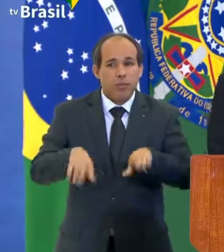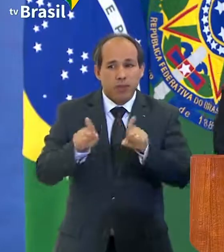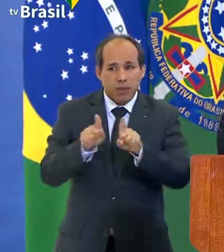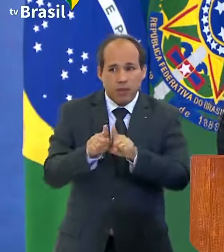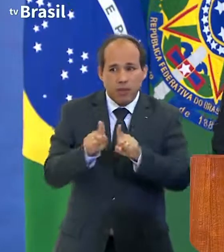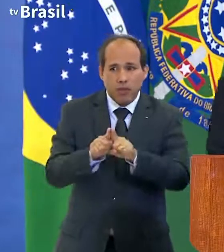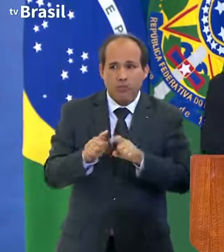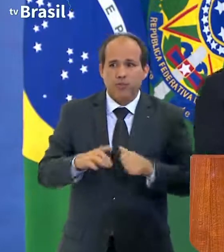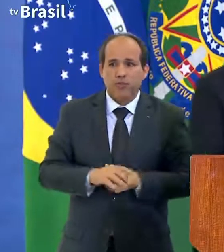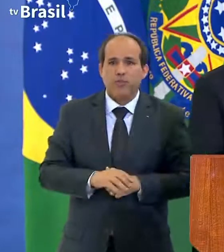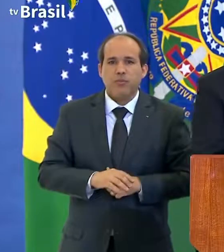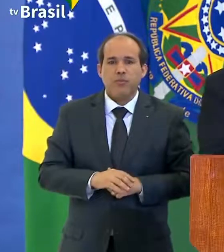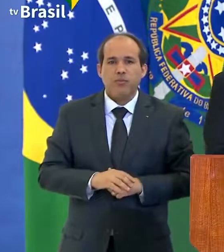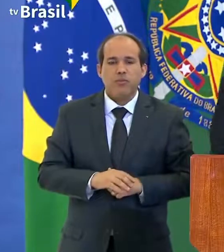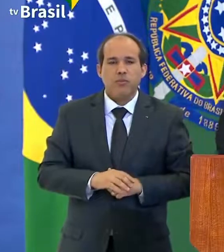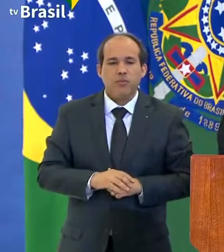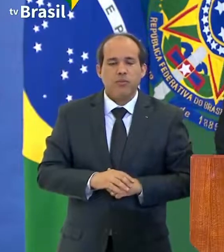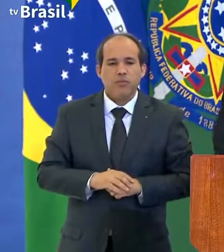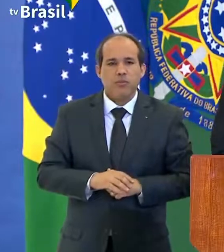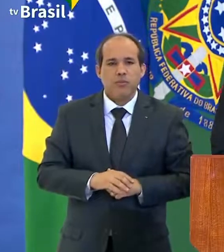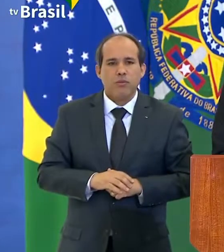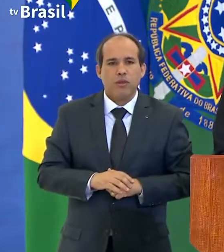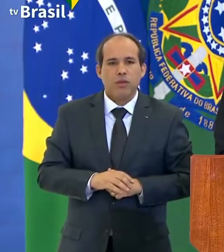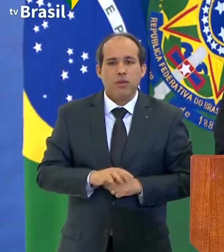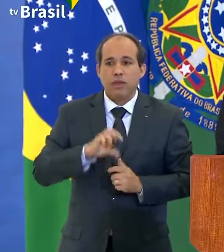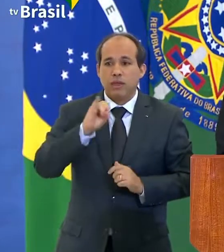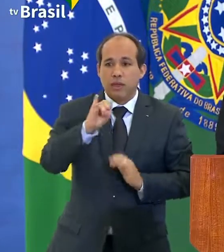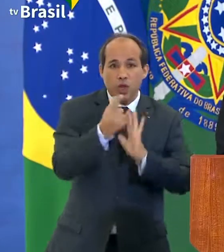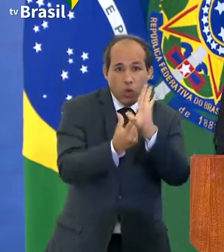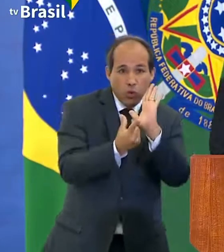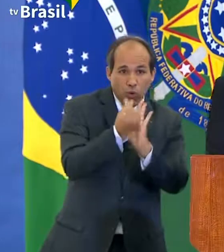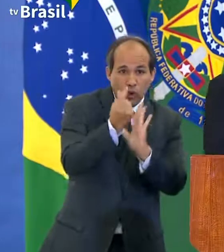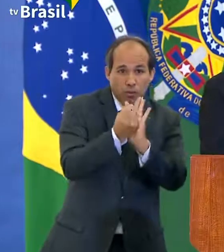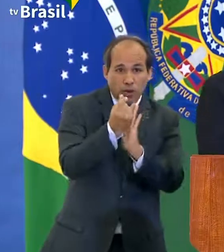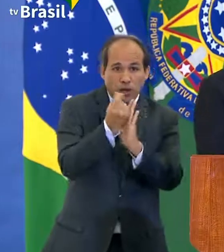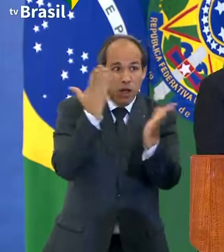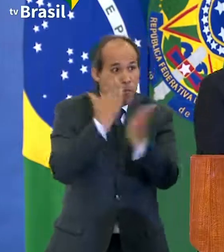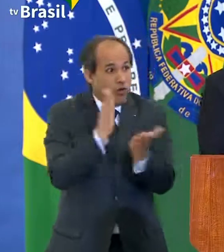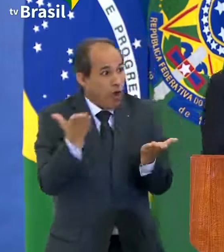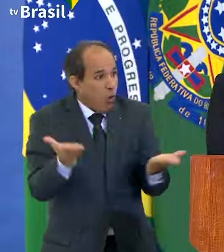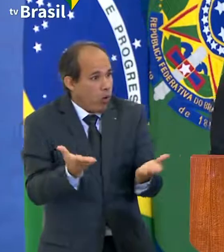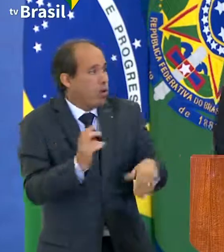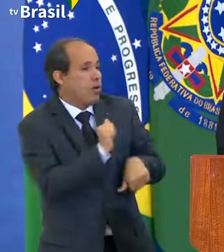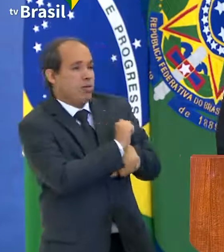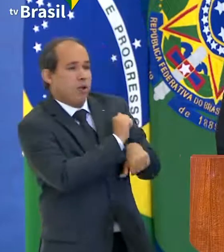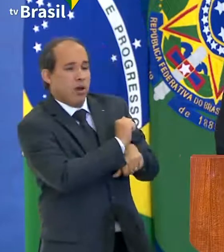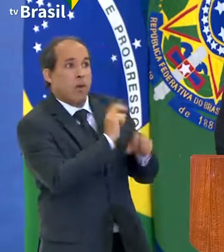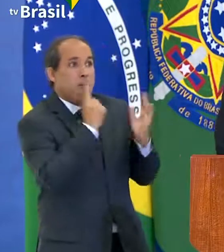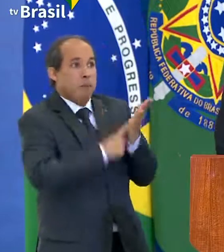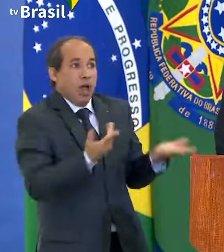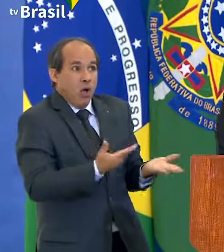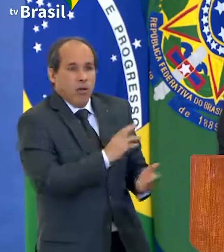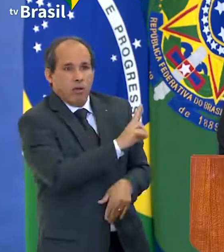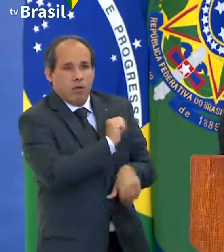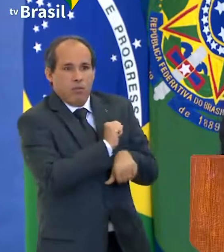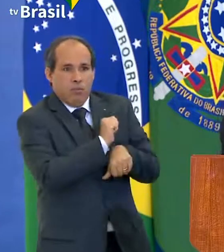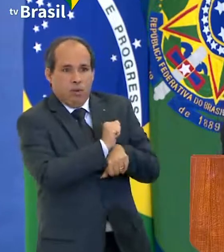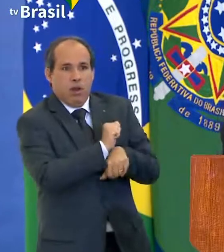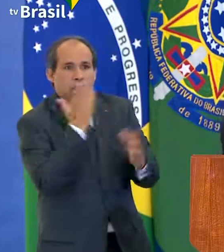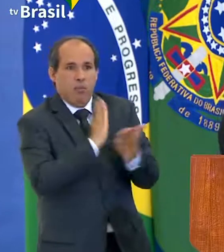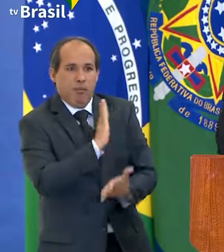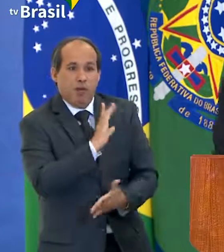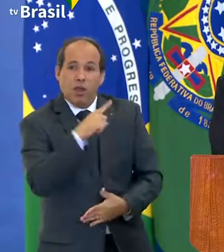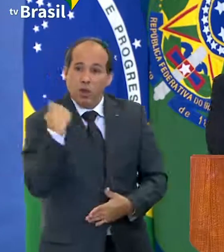Também, caso o orçamento seja aprovado no dia de hoje, como está previsto, nós